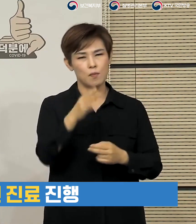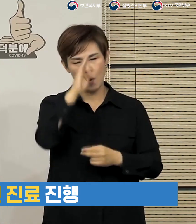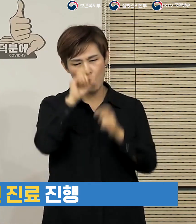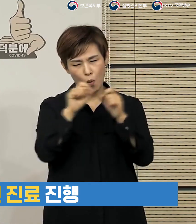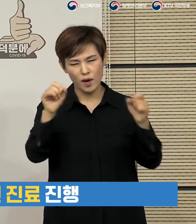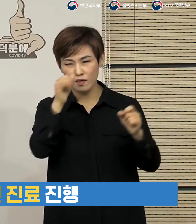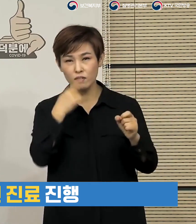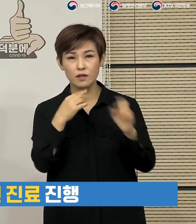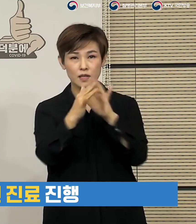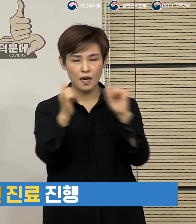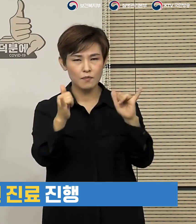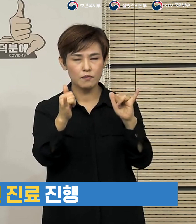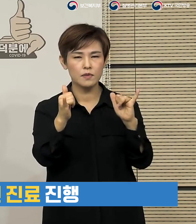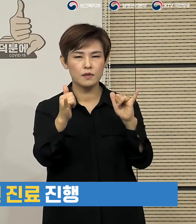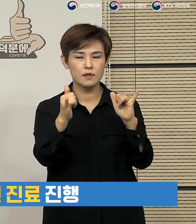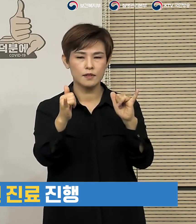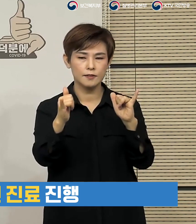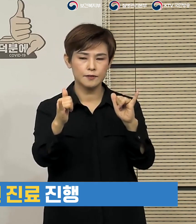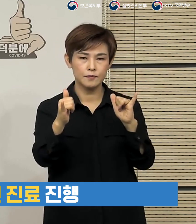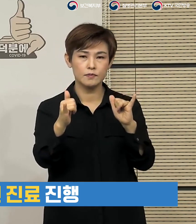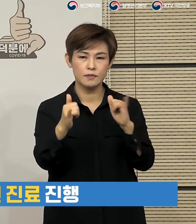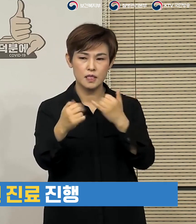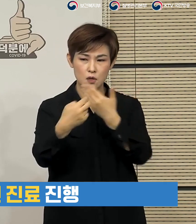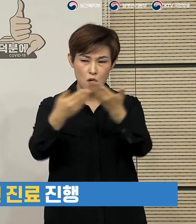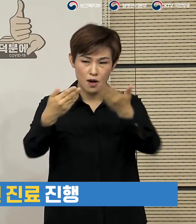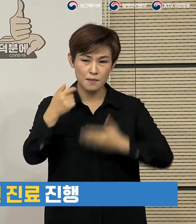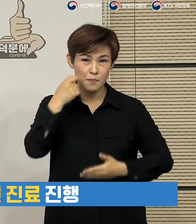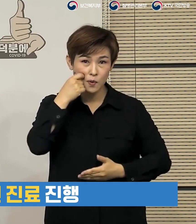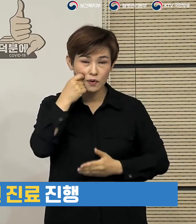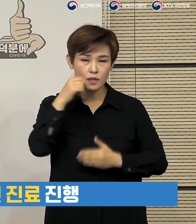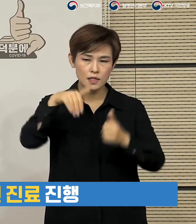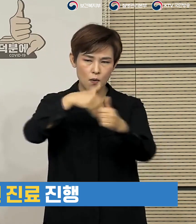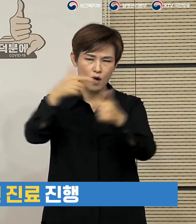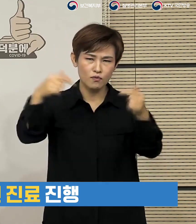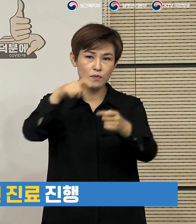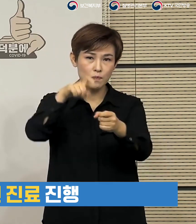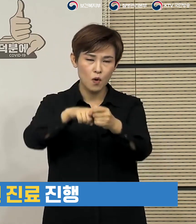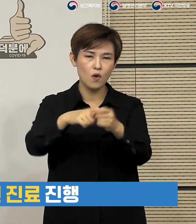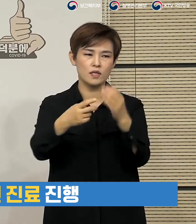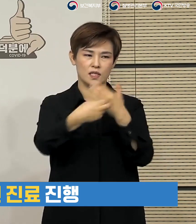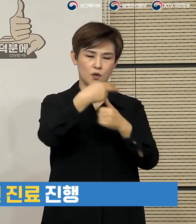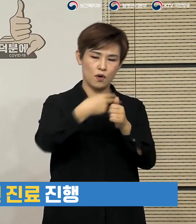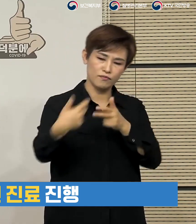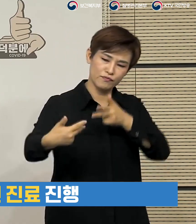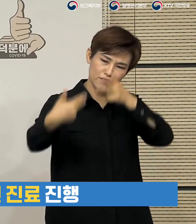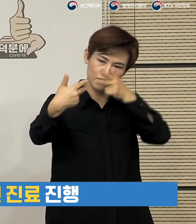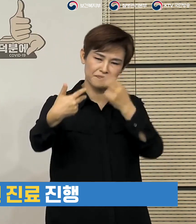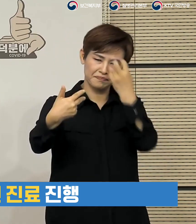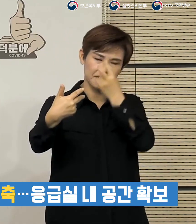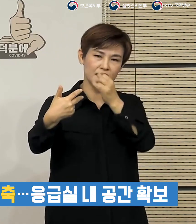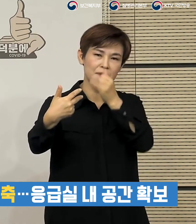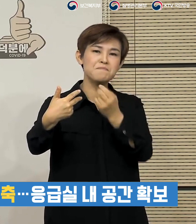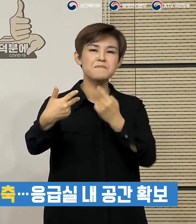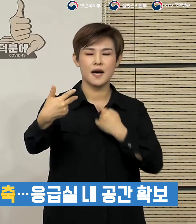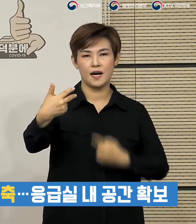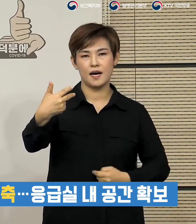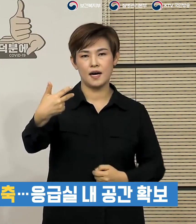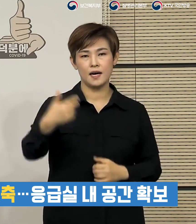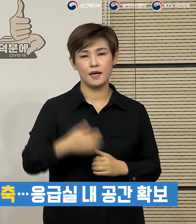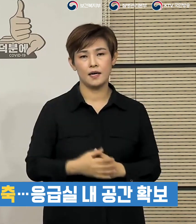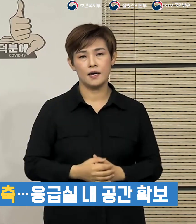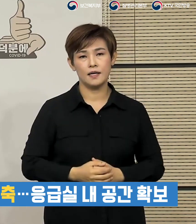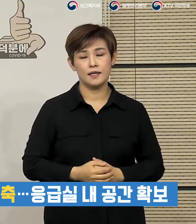사례를 줄이기 위한 노력을 의료계의 협조 속에서 진행을 한 바 있고 또